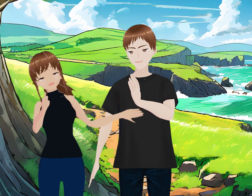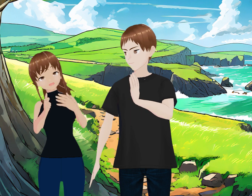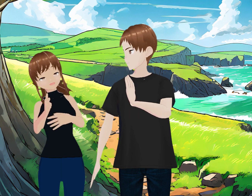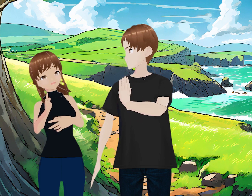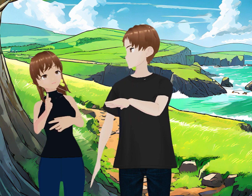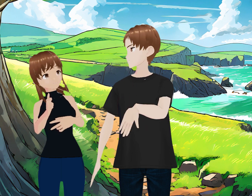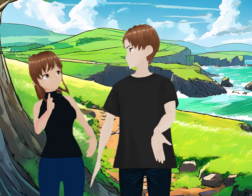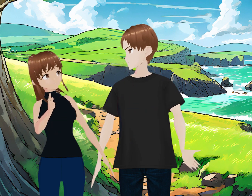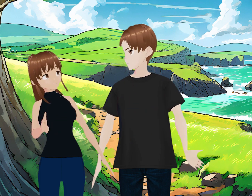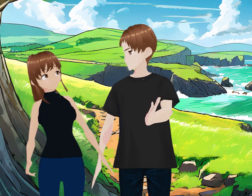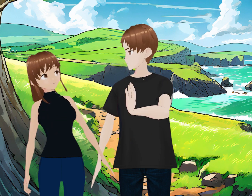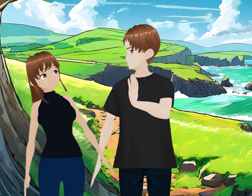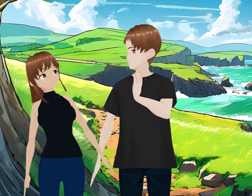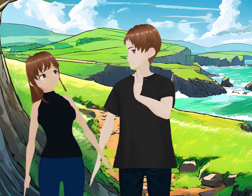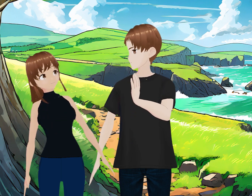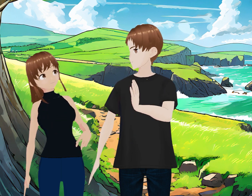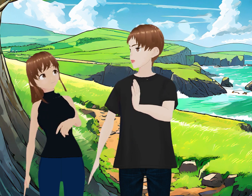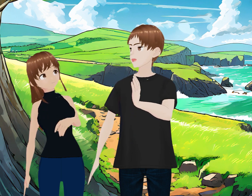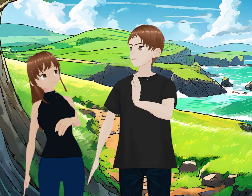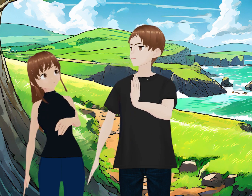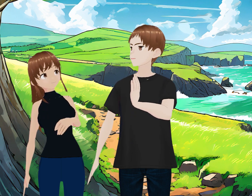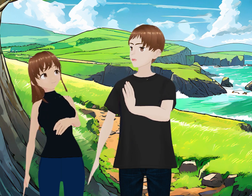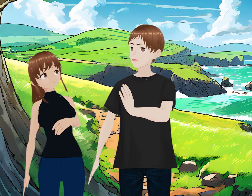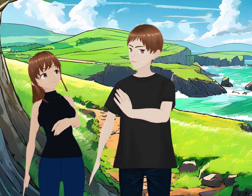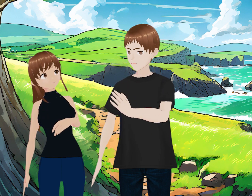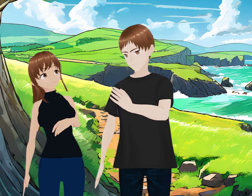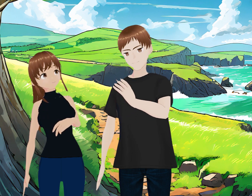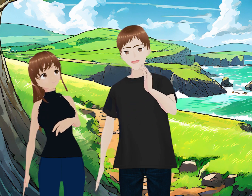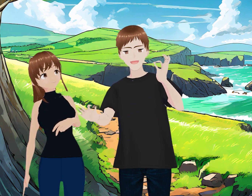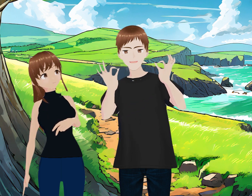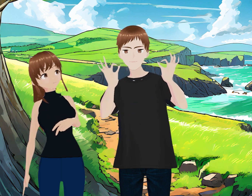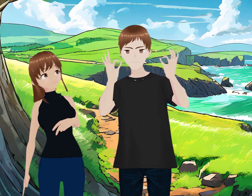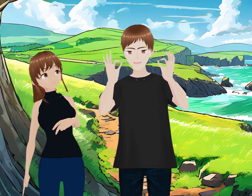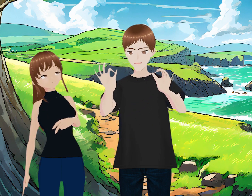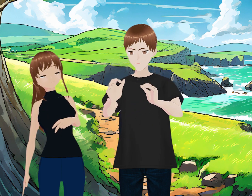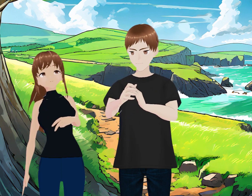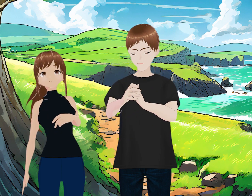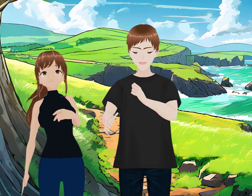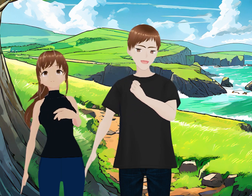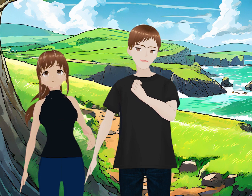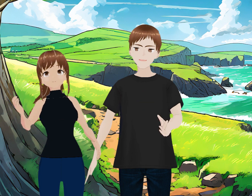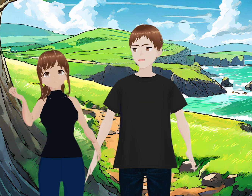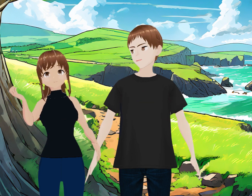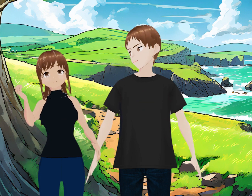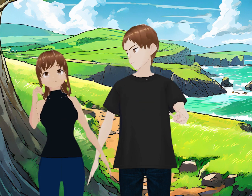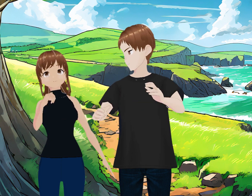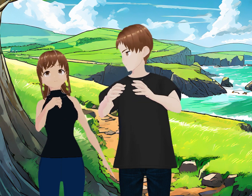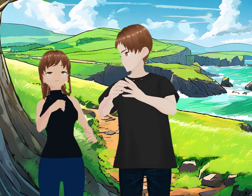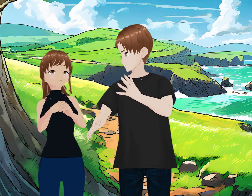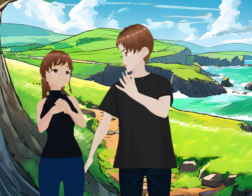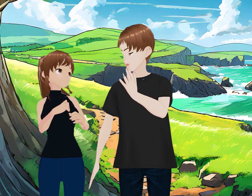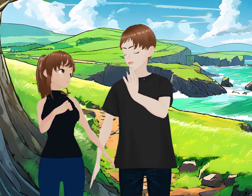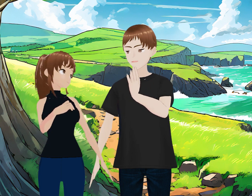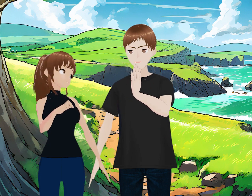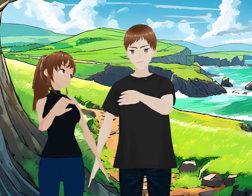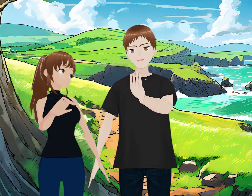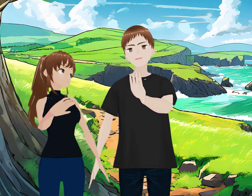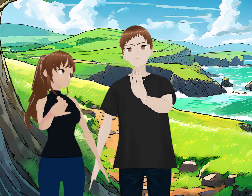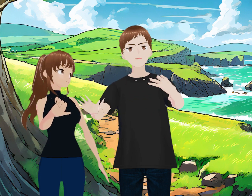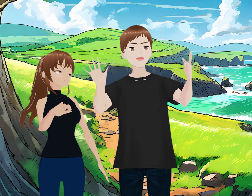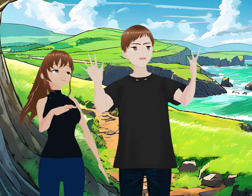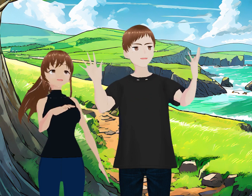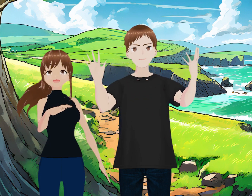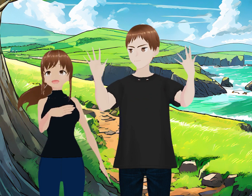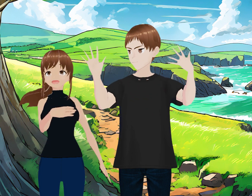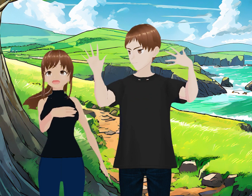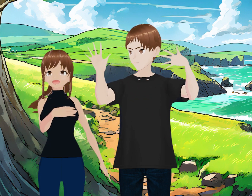with the Shoes on. Sí, Marcel de La Concha, el caracol con zapatos, está bien bonita. Yo me puse a chillar al final, pero bueno. Y, con esto